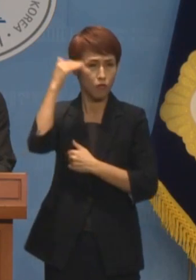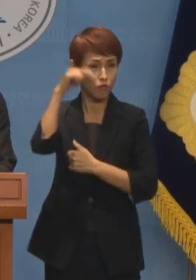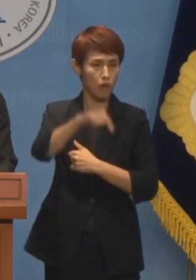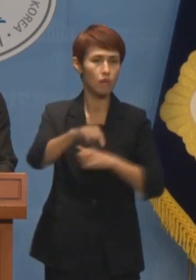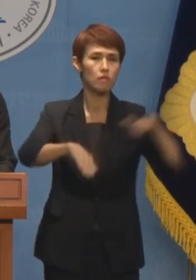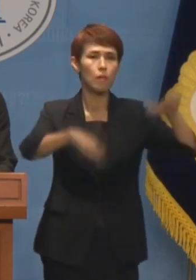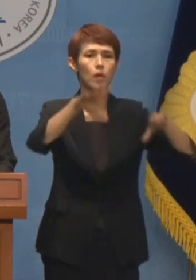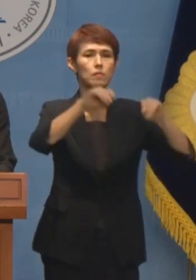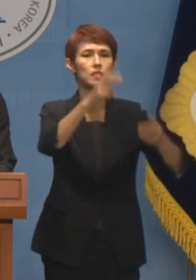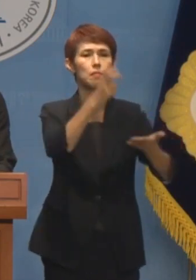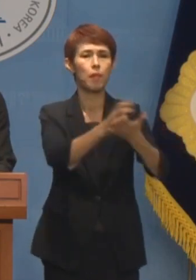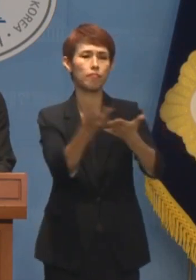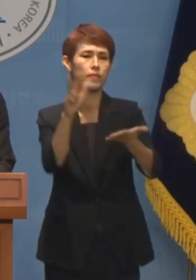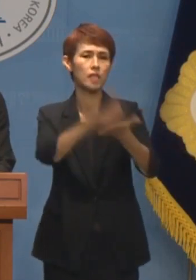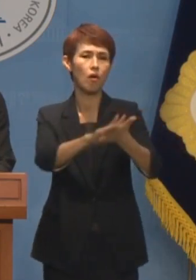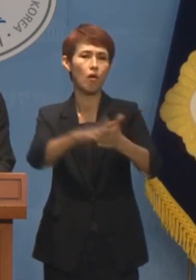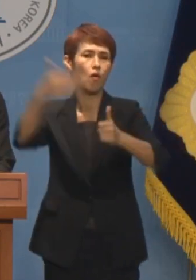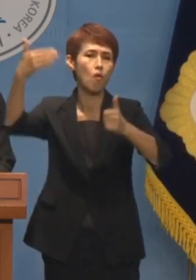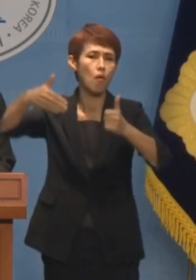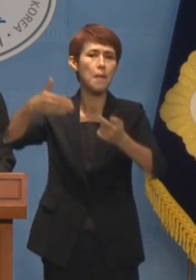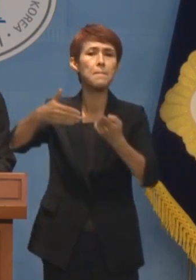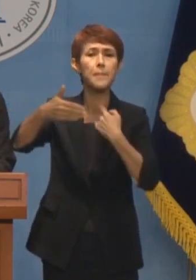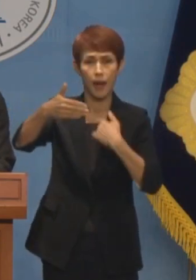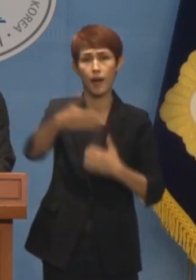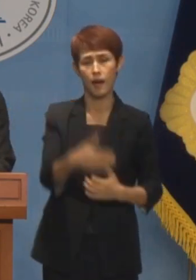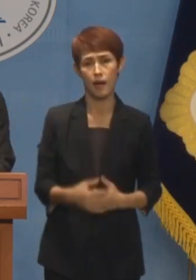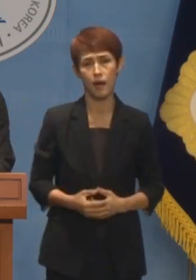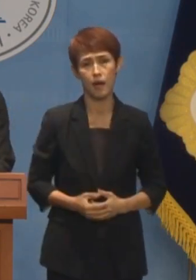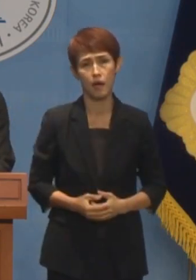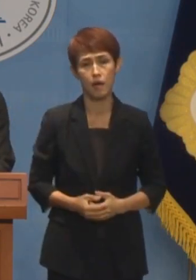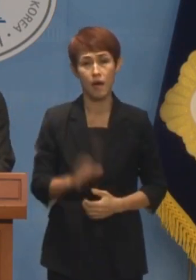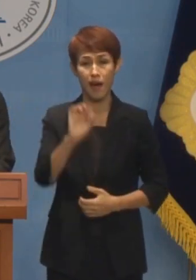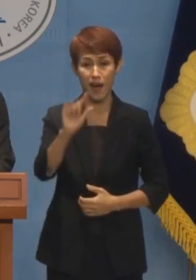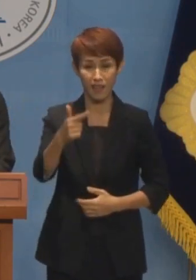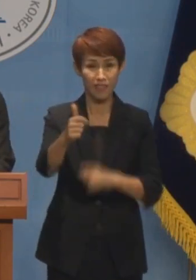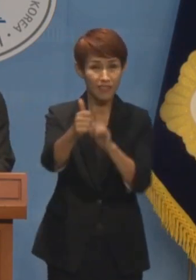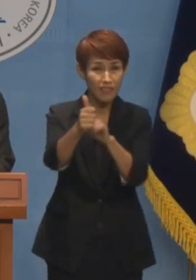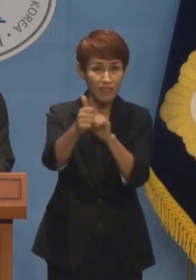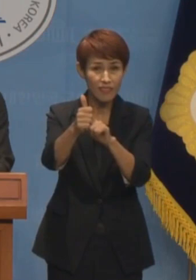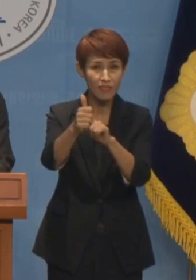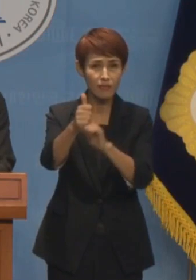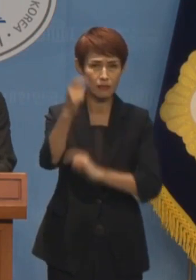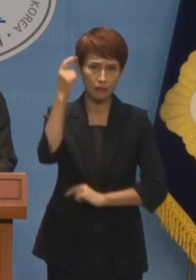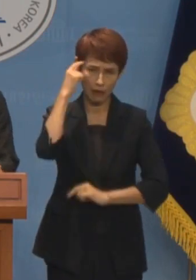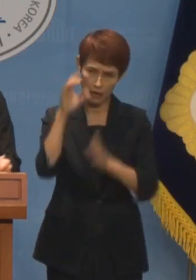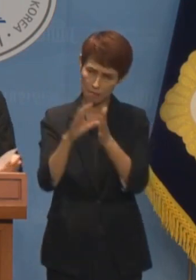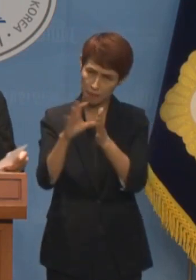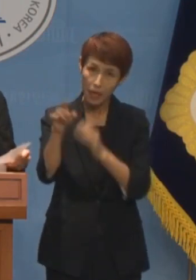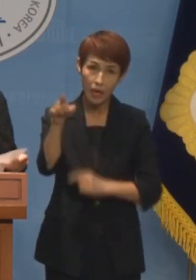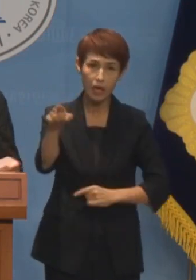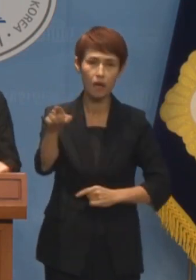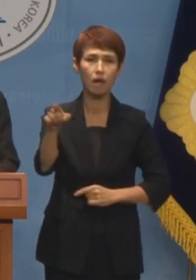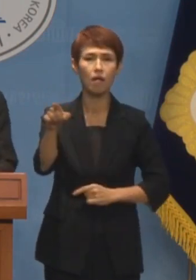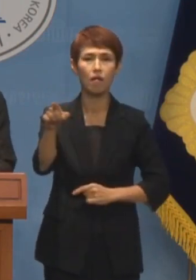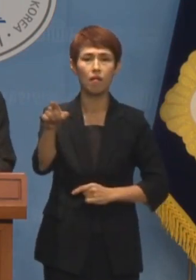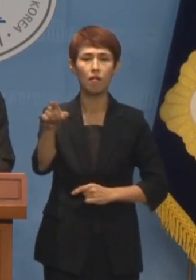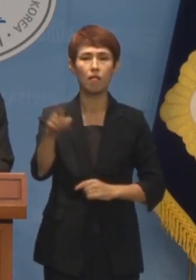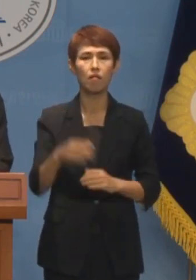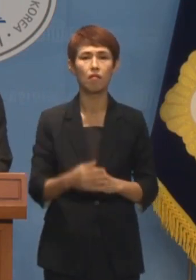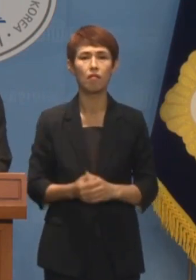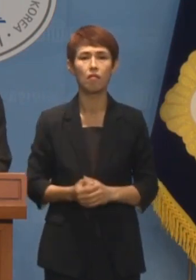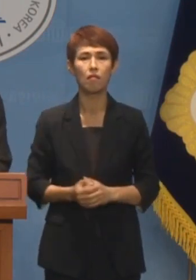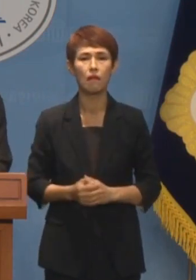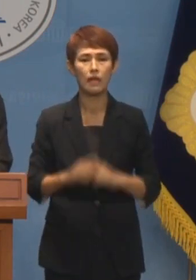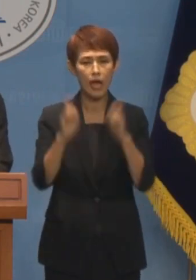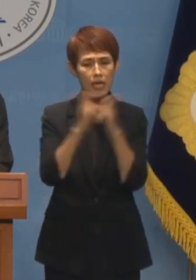차별금지법 제정을 권고해온 바 있습니다. 안창호 후보자의 이러한 인식에 대해서는 공항검사 출신의 개인적